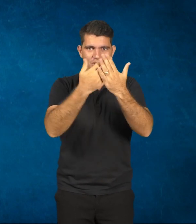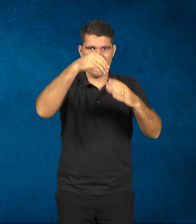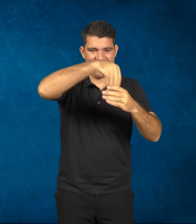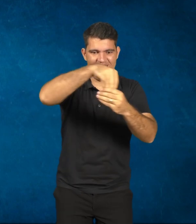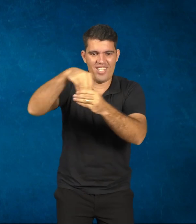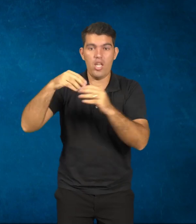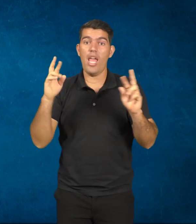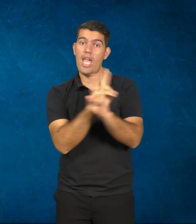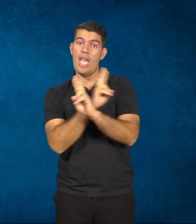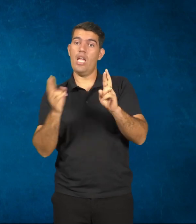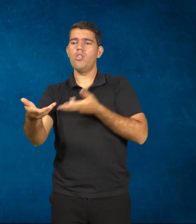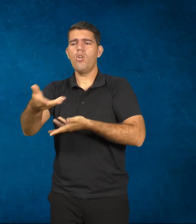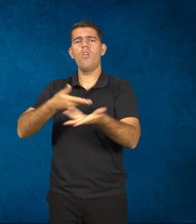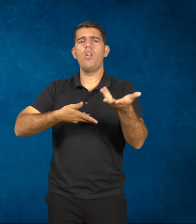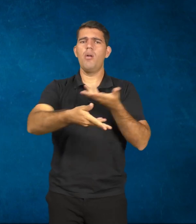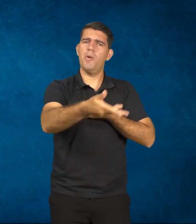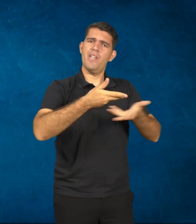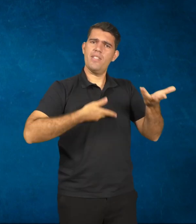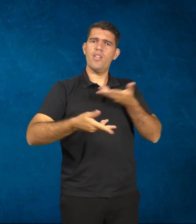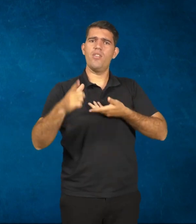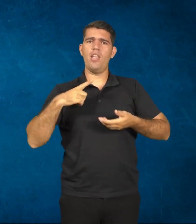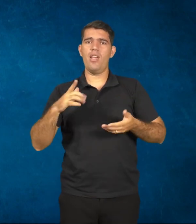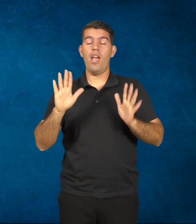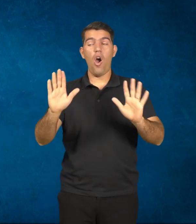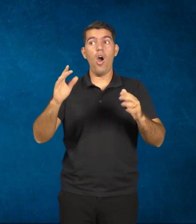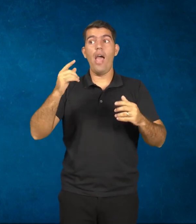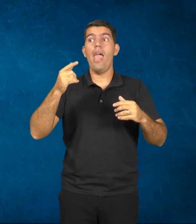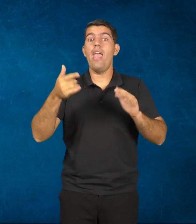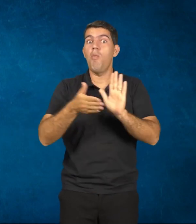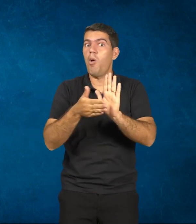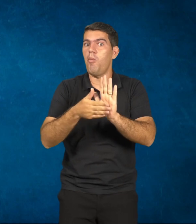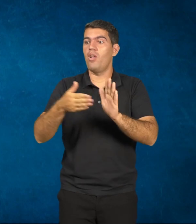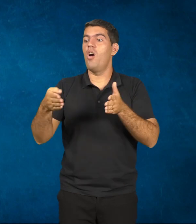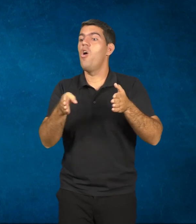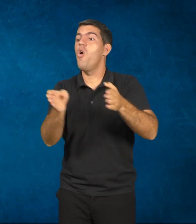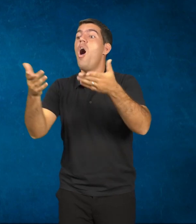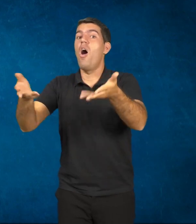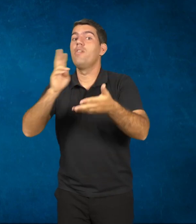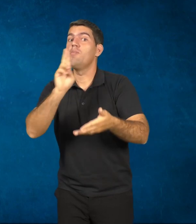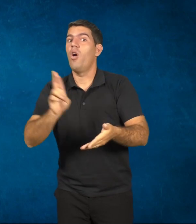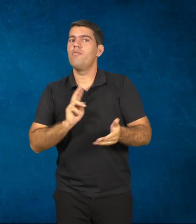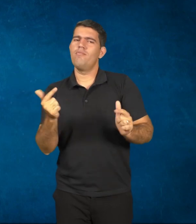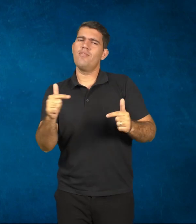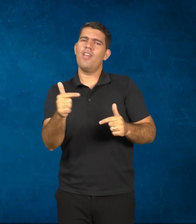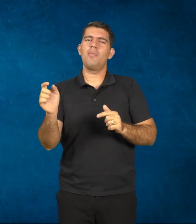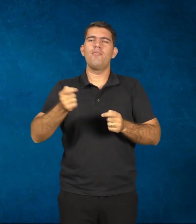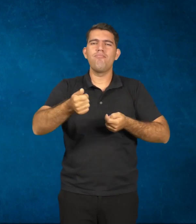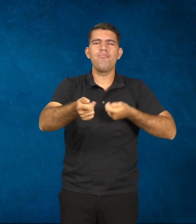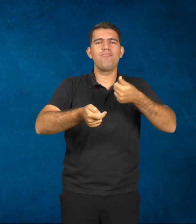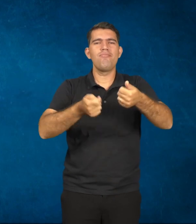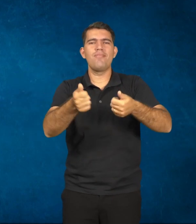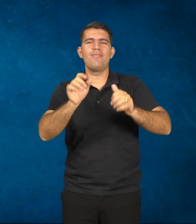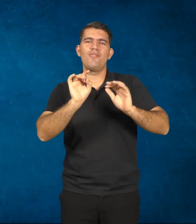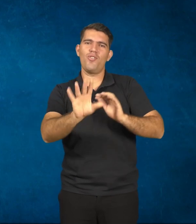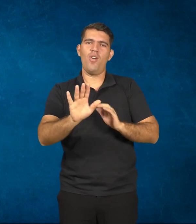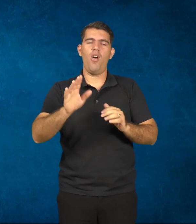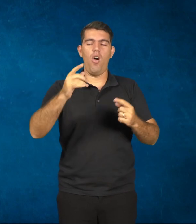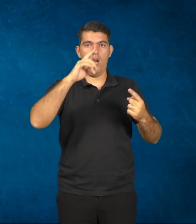pistas que eu poderia dar, eu não tenho um caminho à resposta, mas algumas pistas a partir da prática que a gente vem desenvolvendo na rede. Então, investir na autoestima,